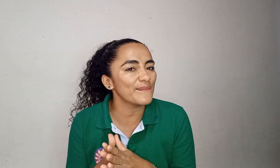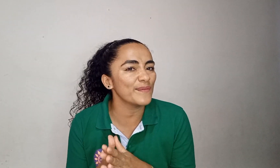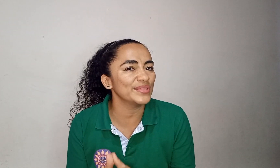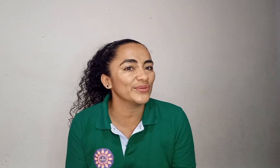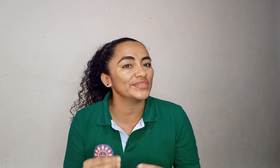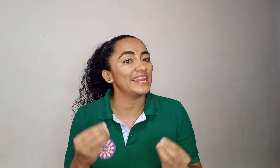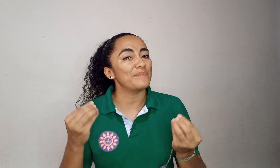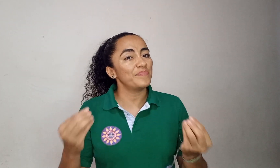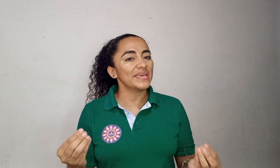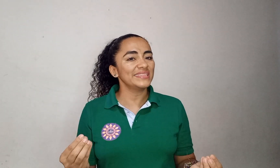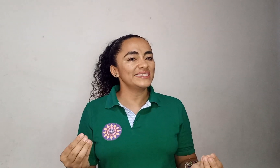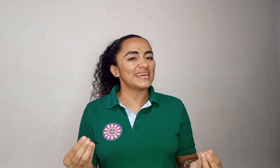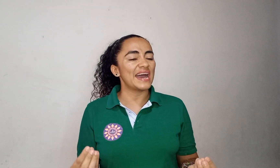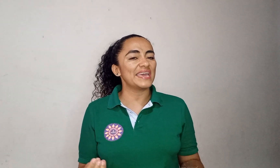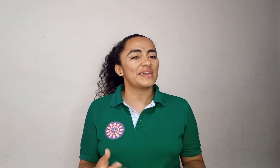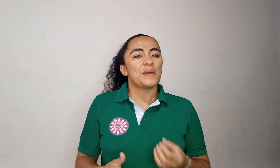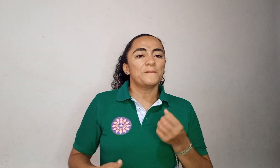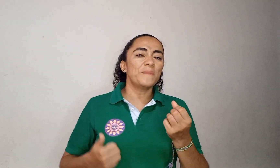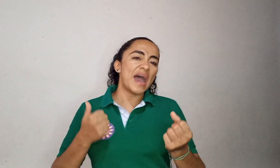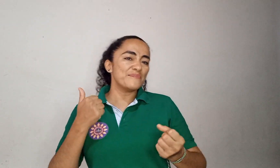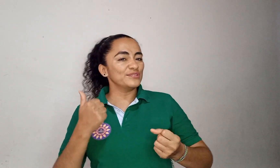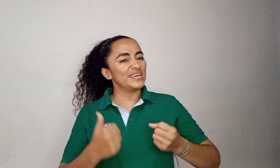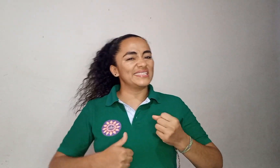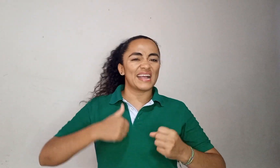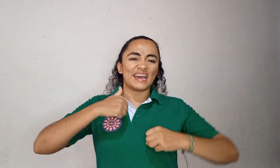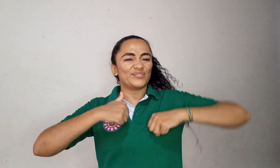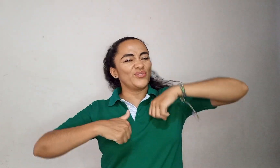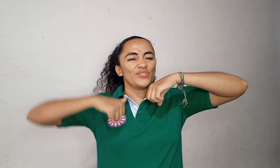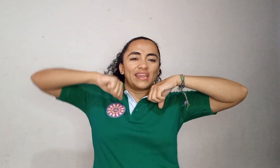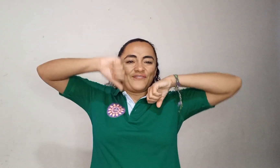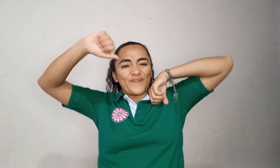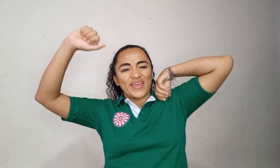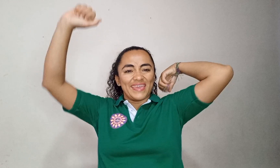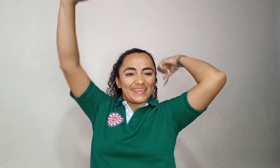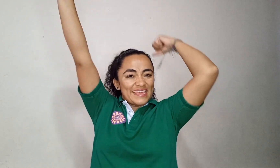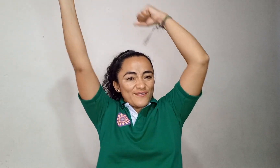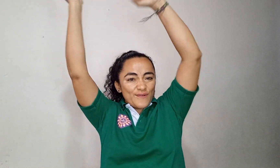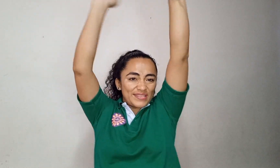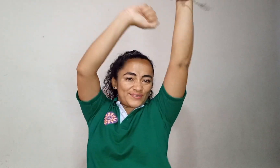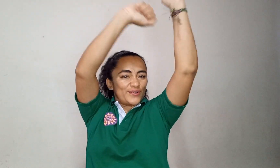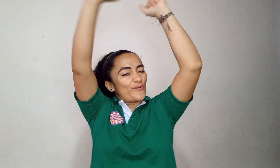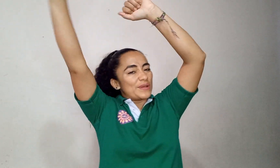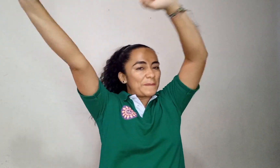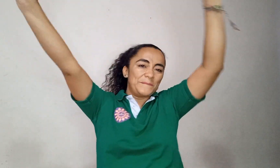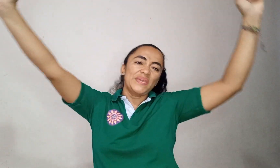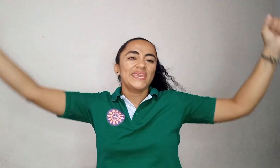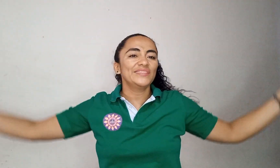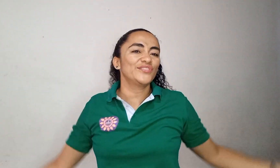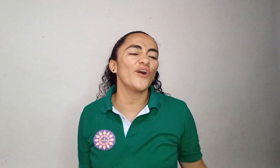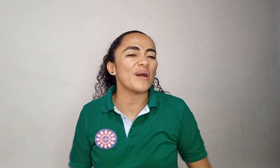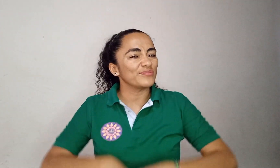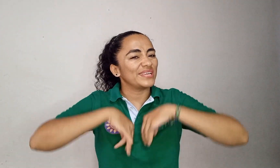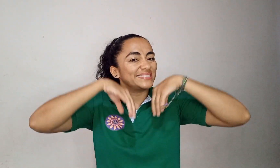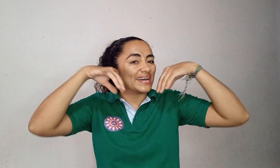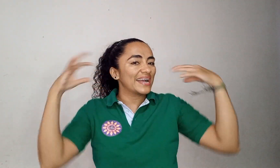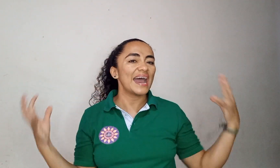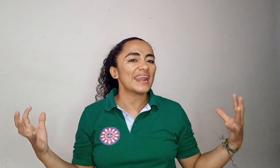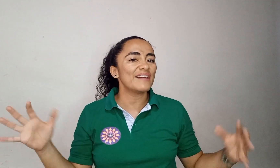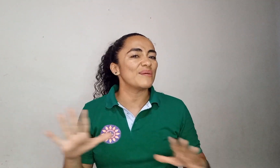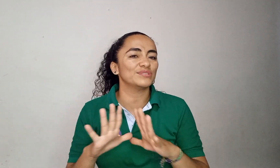momento del aprendizaje. Vamos a sacar toda la flojera de nuestro cuerpito, vamos a sacarla, vamos